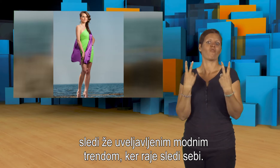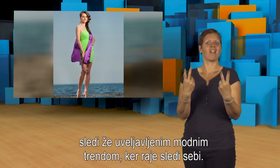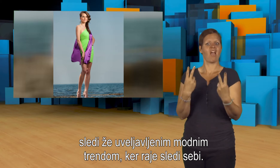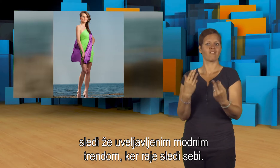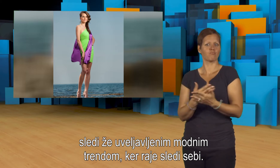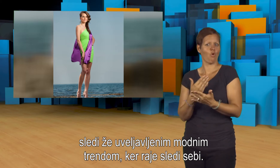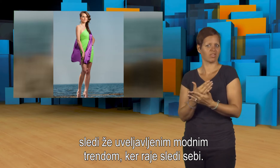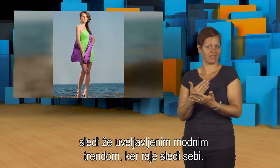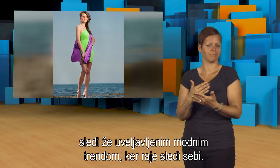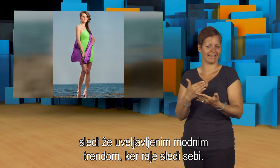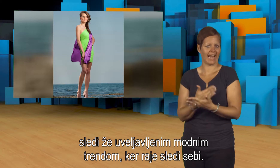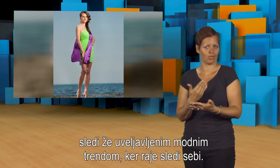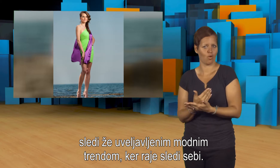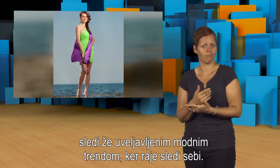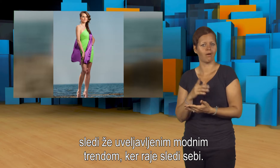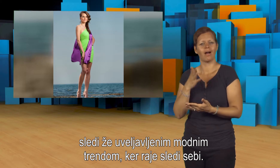sledi sebi.